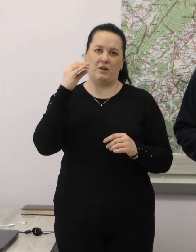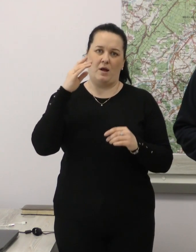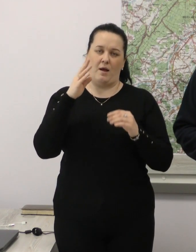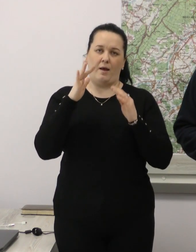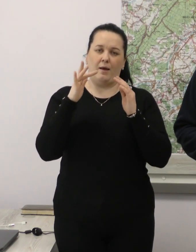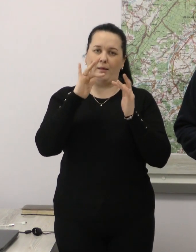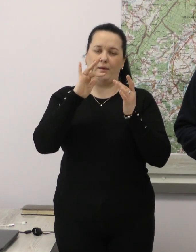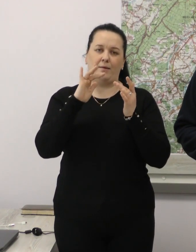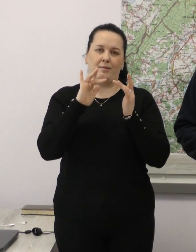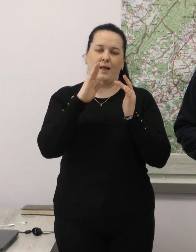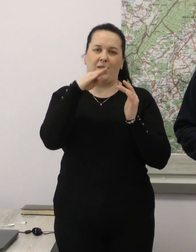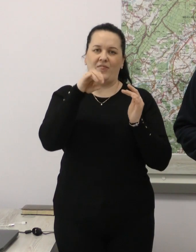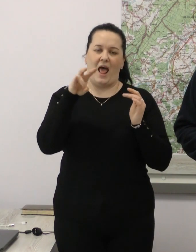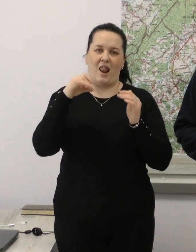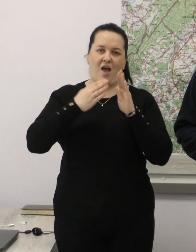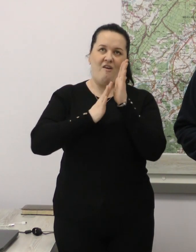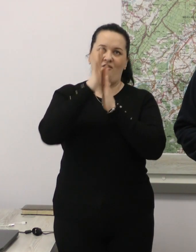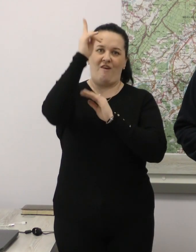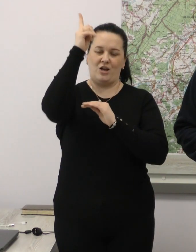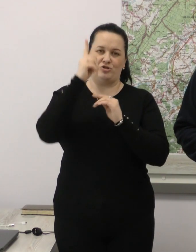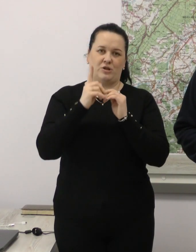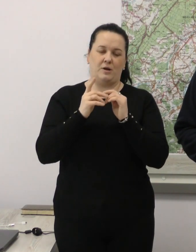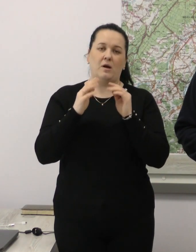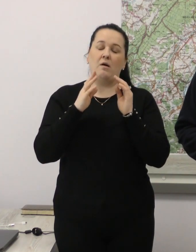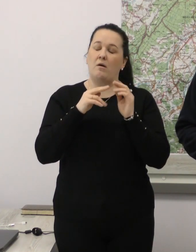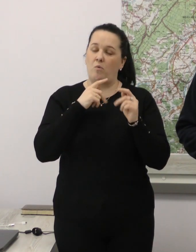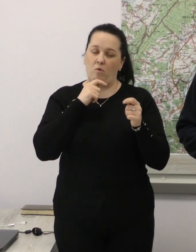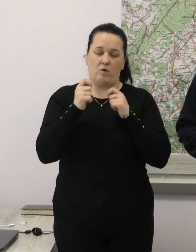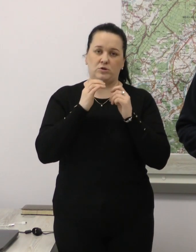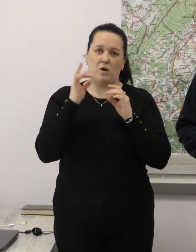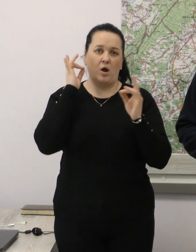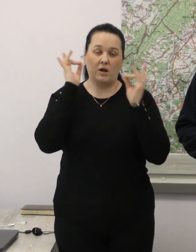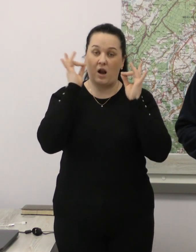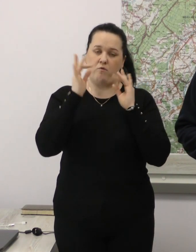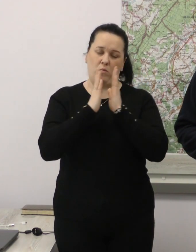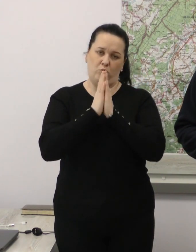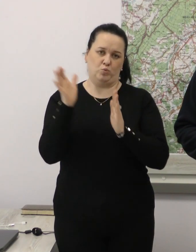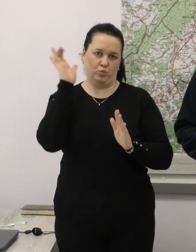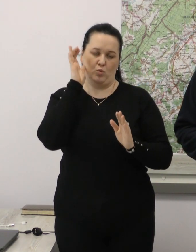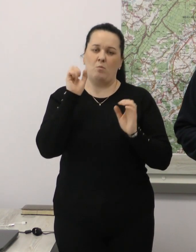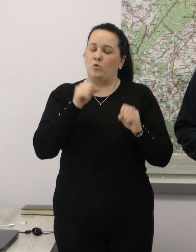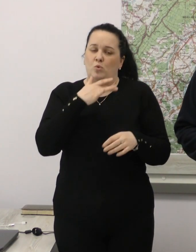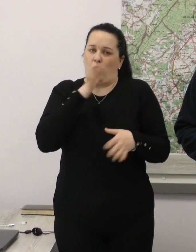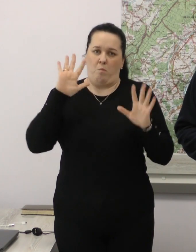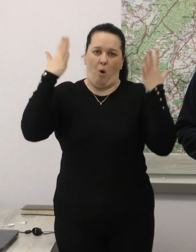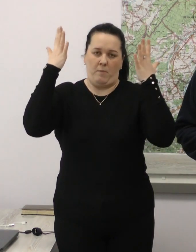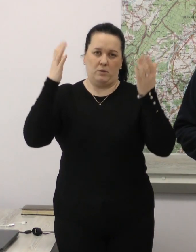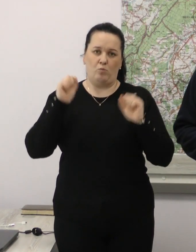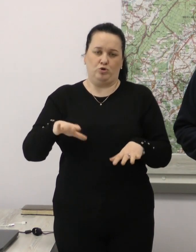вінницькій. Тому будьмо уважні, реагуємо на тривоги, тому що в будь-який момент може бути